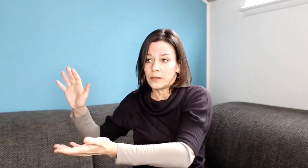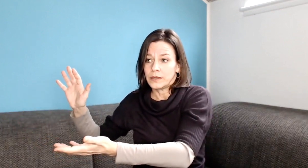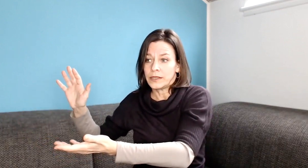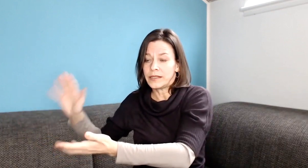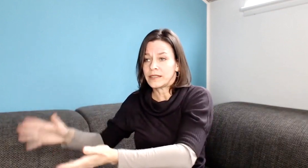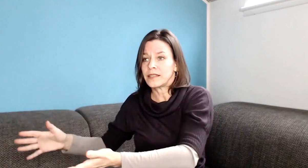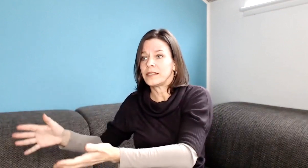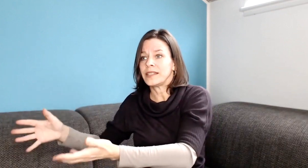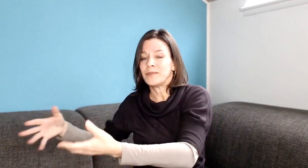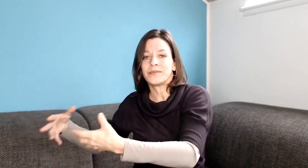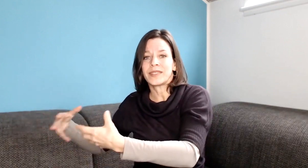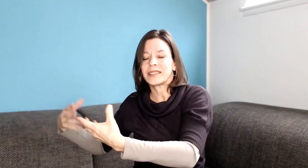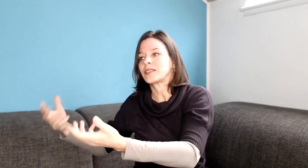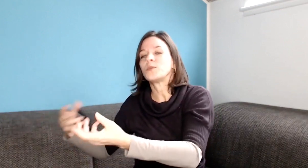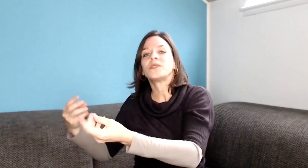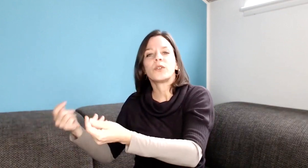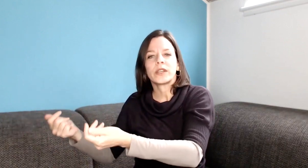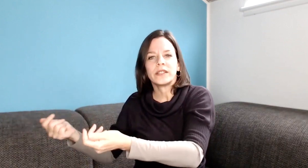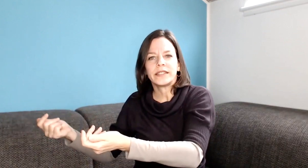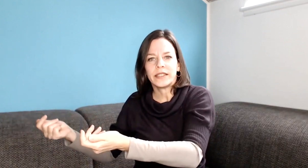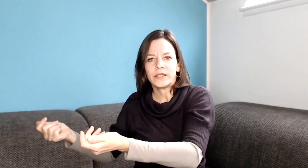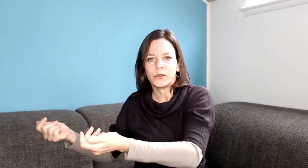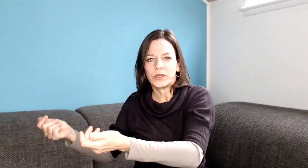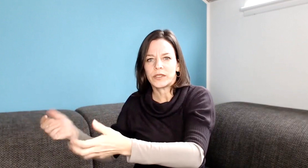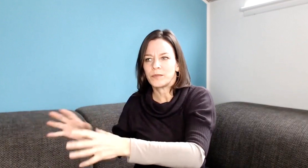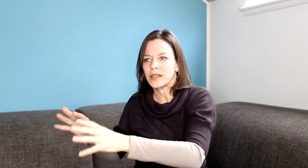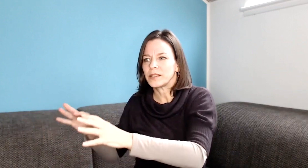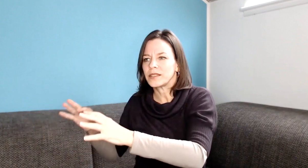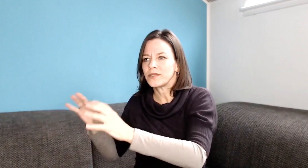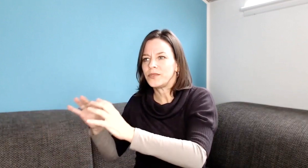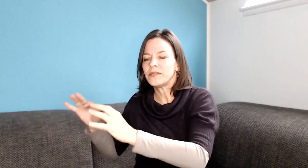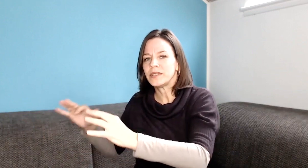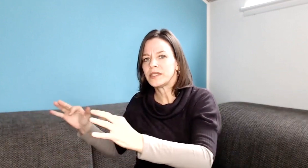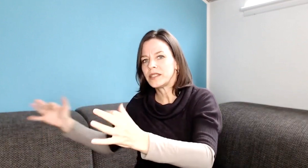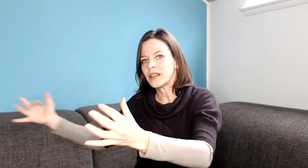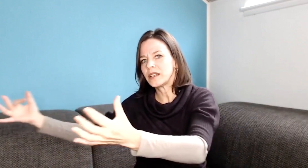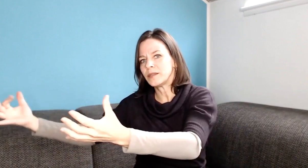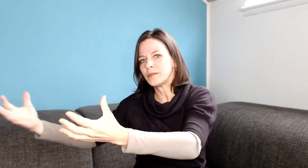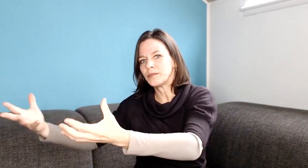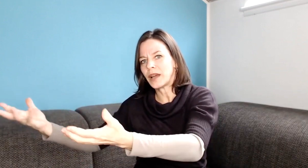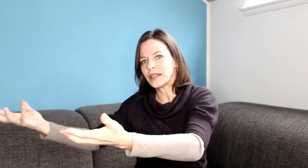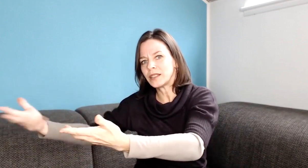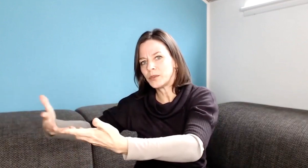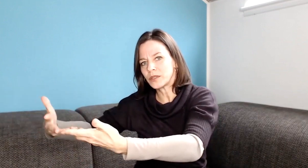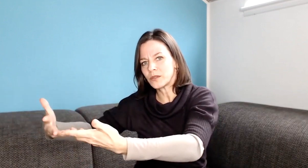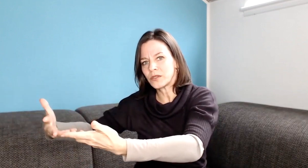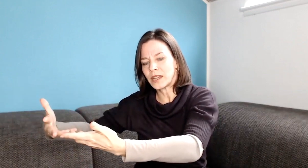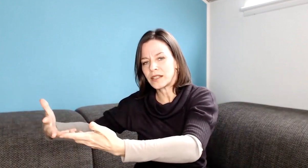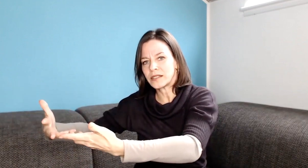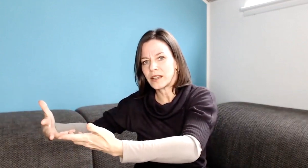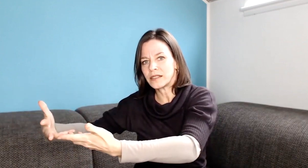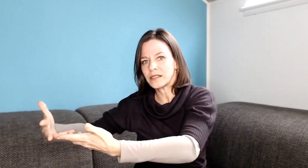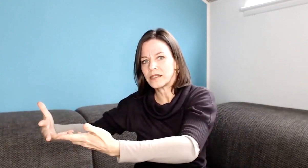Die 6er sind eben, da kommt die Loyalität durch. Es ist viel wichtiger, eben angebunden zu sein als andere,